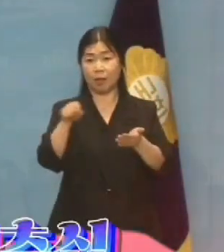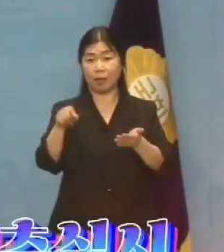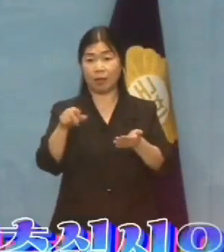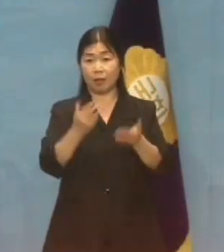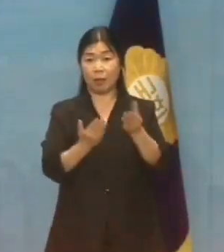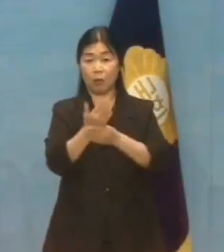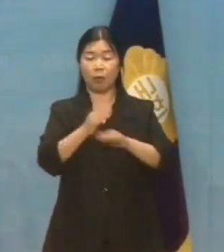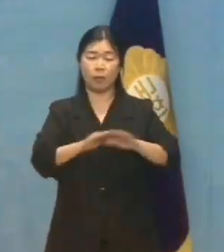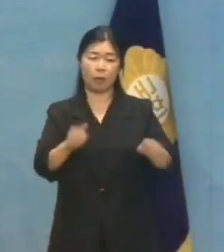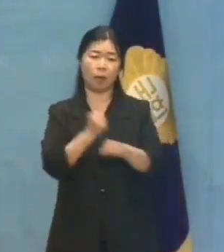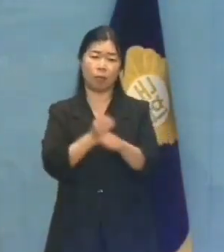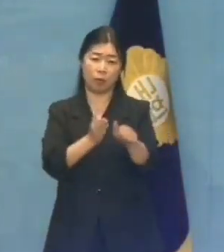멈추십시오. 제nd